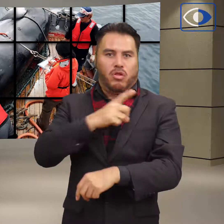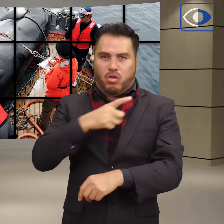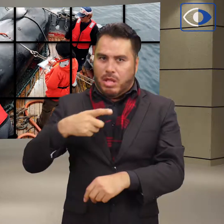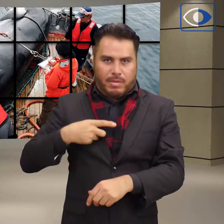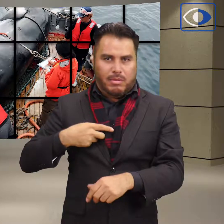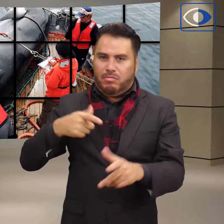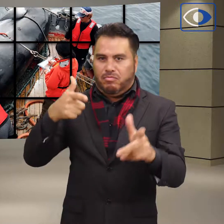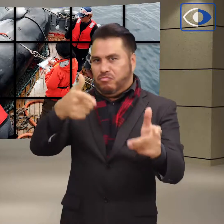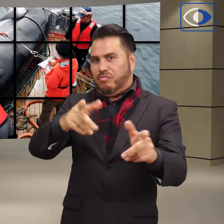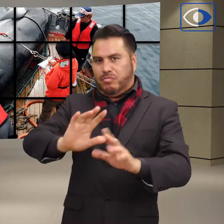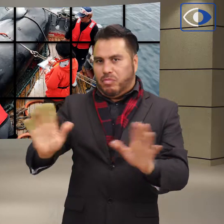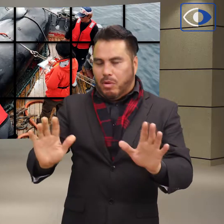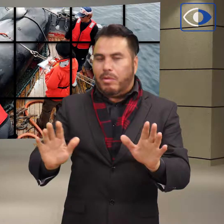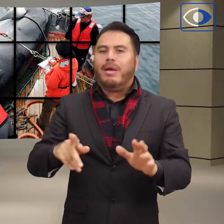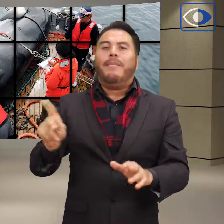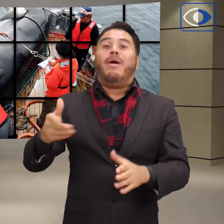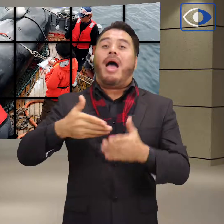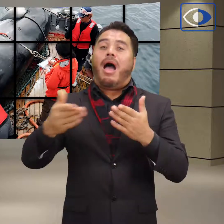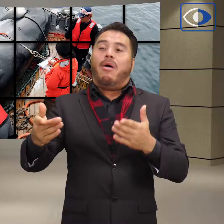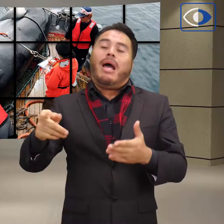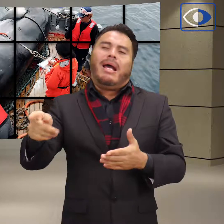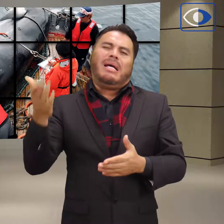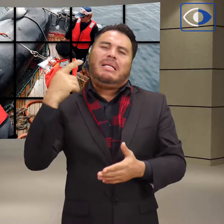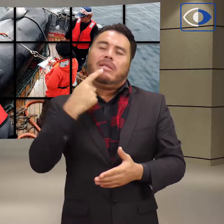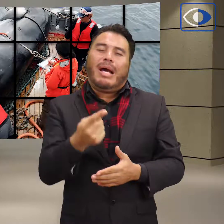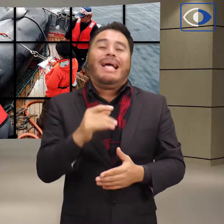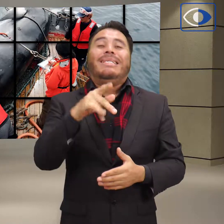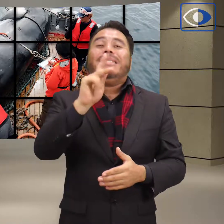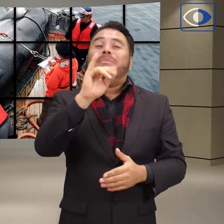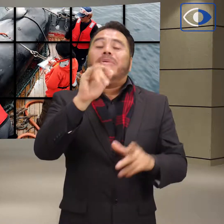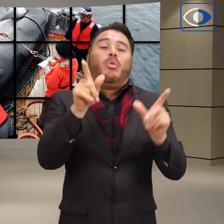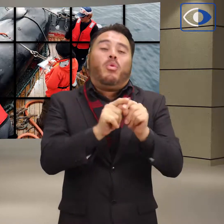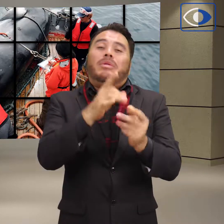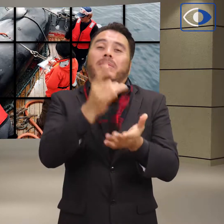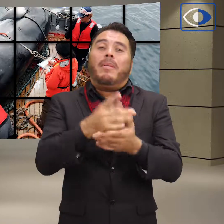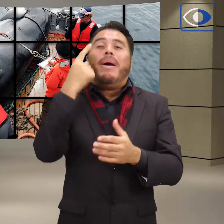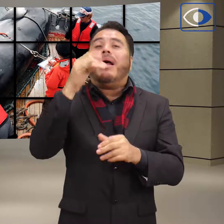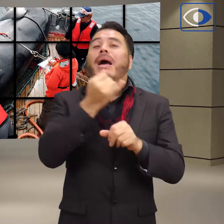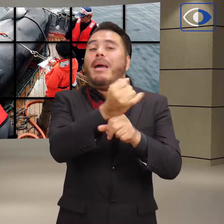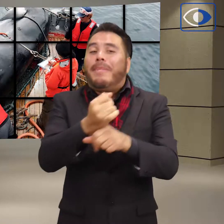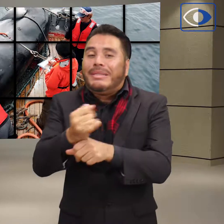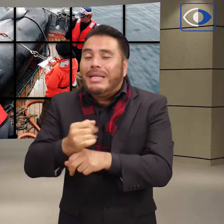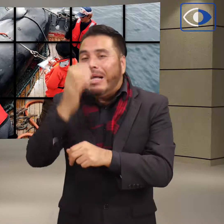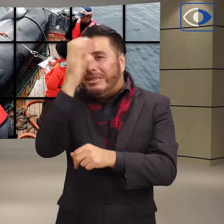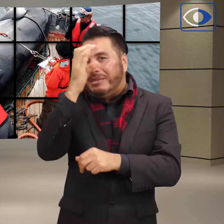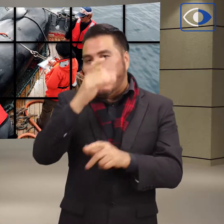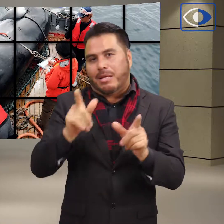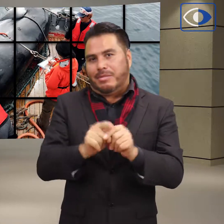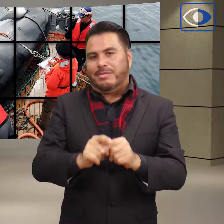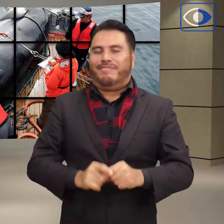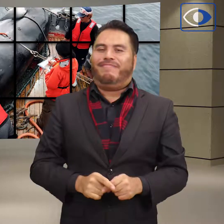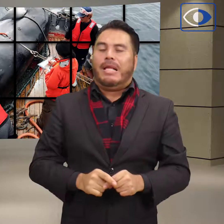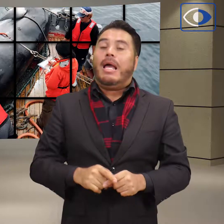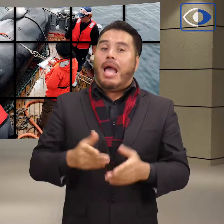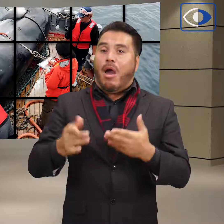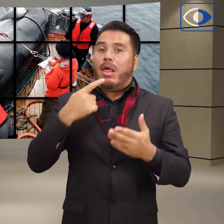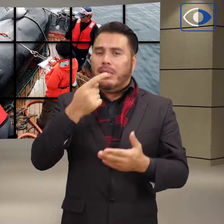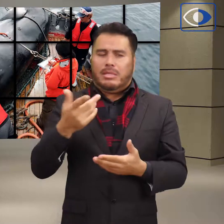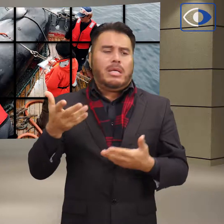fines de investigación y ahora apuntó que la población se ha recuperado lo suficiente para reanudar la caza comercial. El